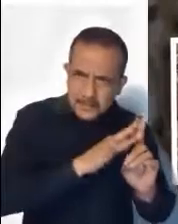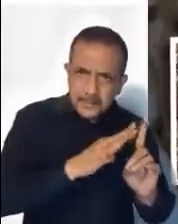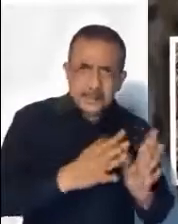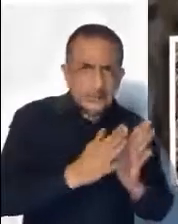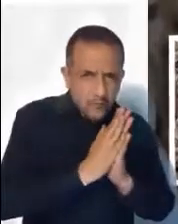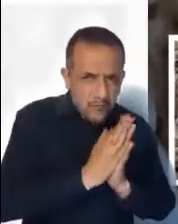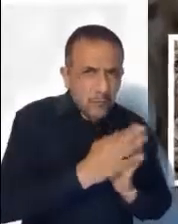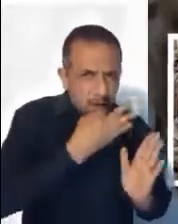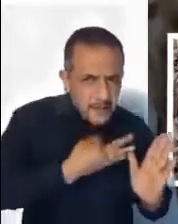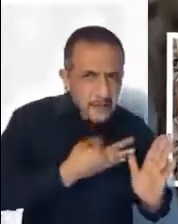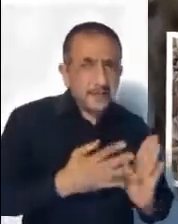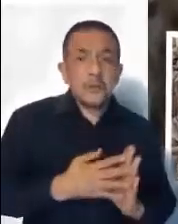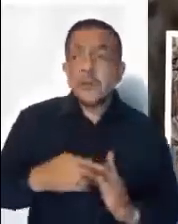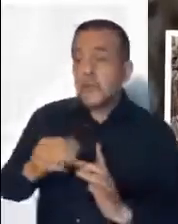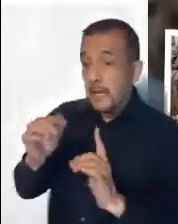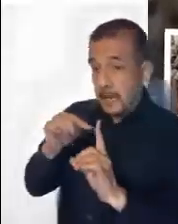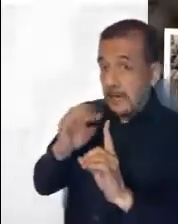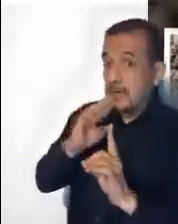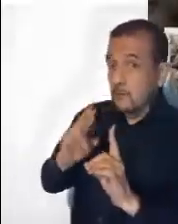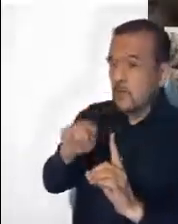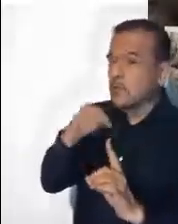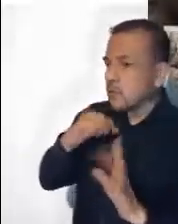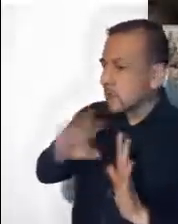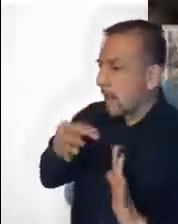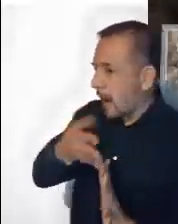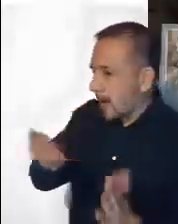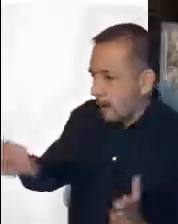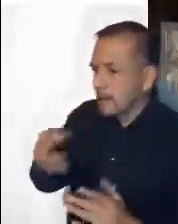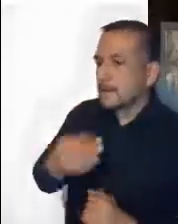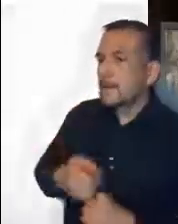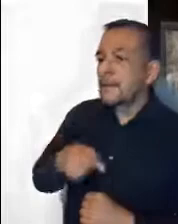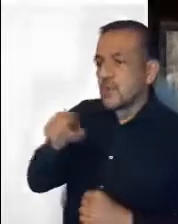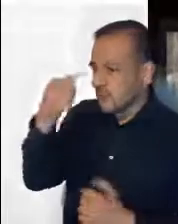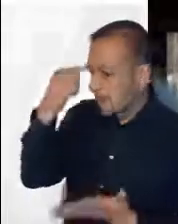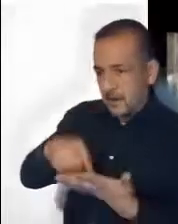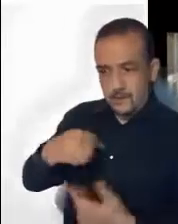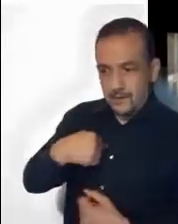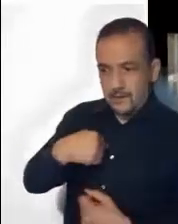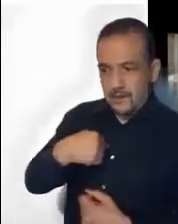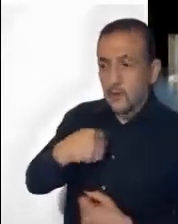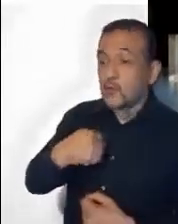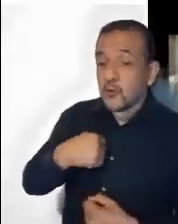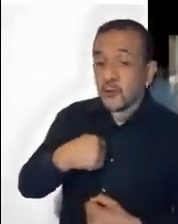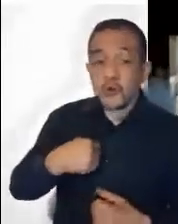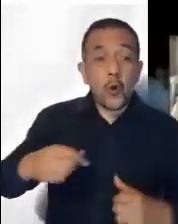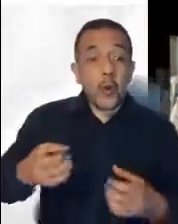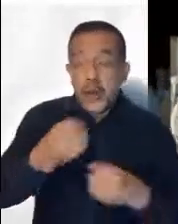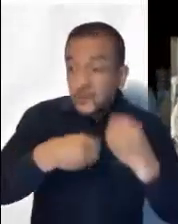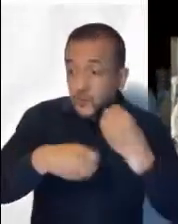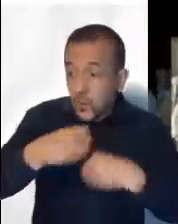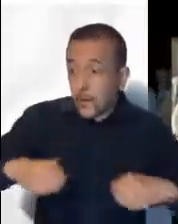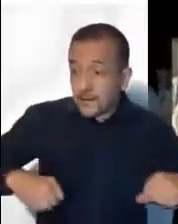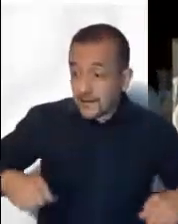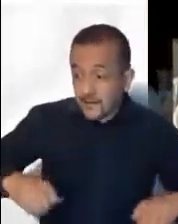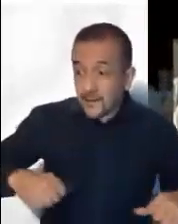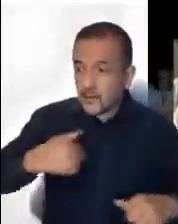Jesús le respondió, Ya se lo he dicho y no me creen. Las obras que yo hago en nombre de mi Padre dan testimonio